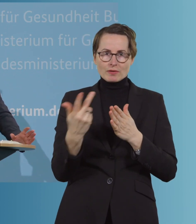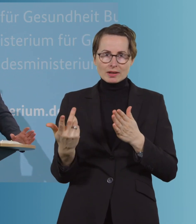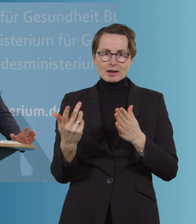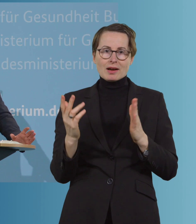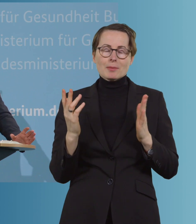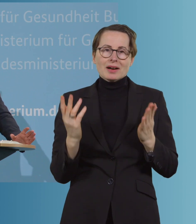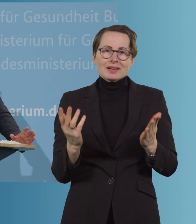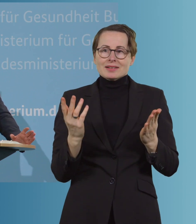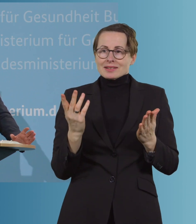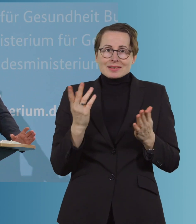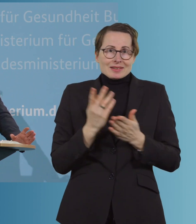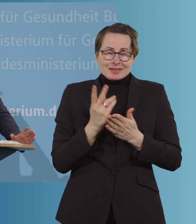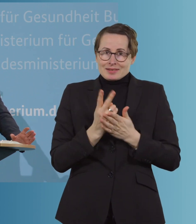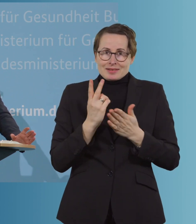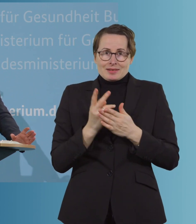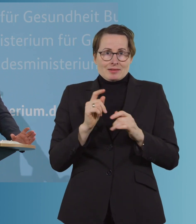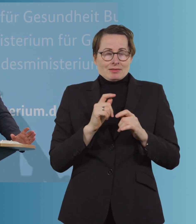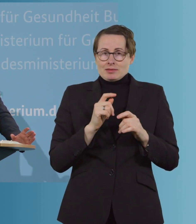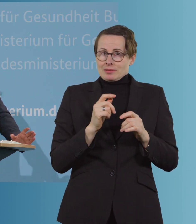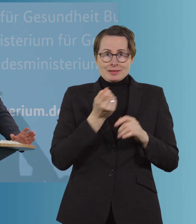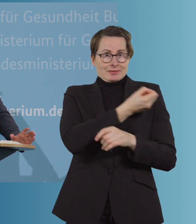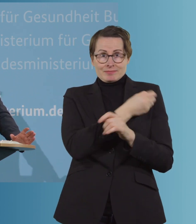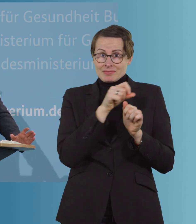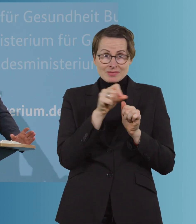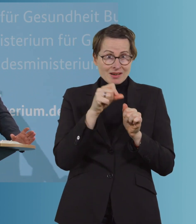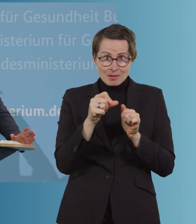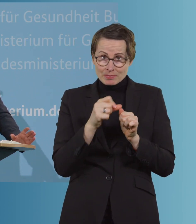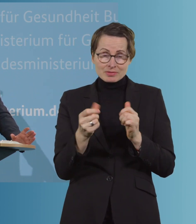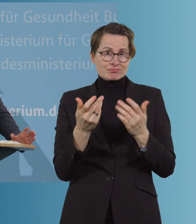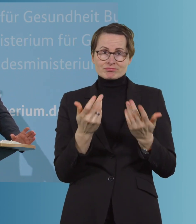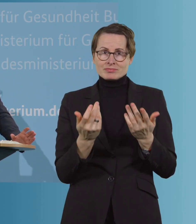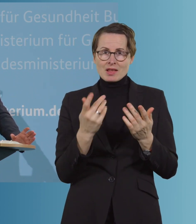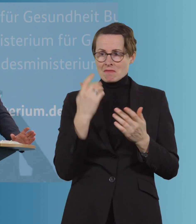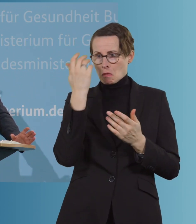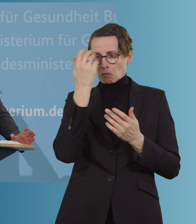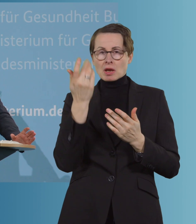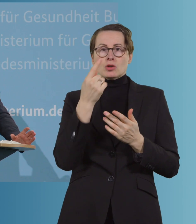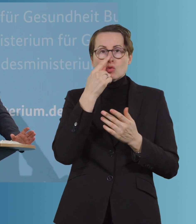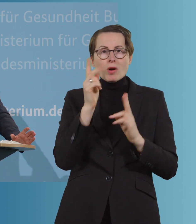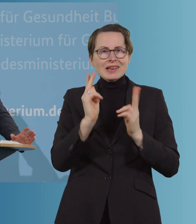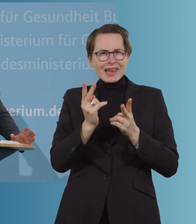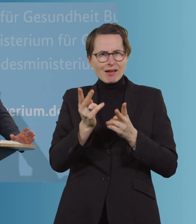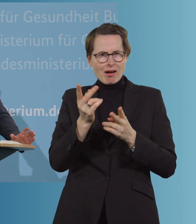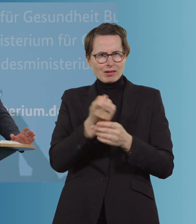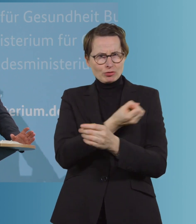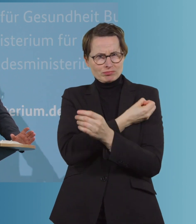Knappheit und der verfügbaren Impfdosen. Also es macht ja dann wenig Sinn, nur die Lehrerinnen und Lehrer und Erzieherinnen und Erzieher zu impfen.